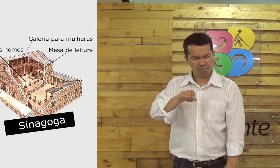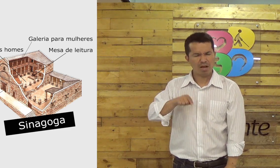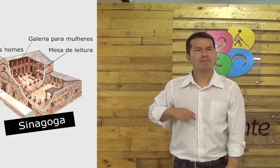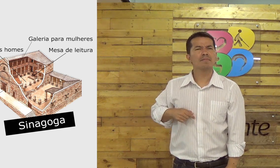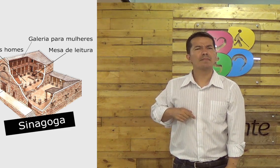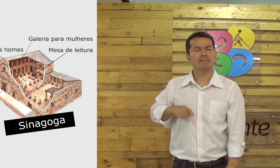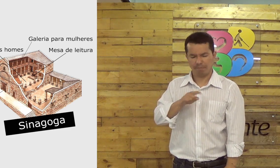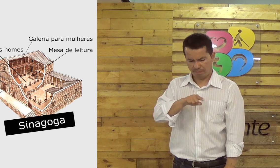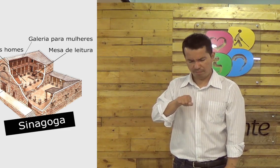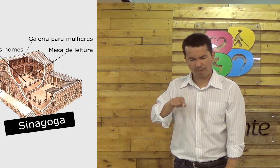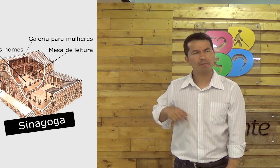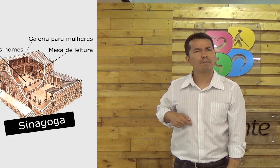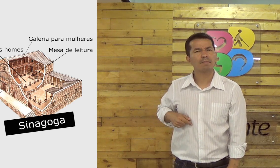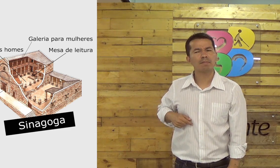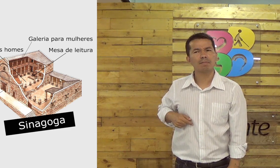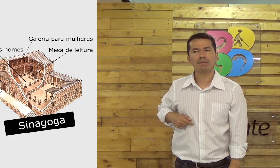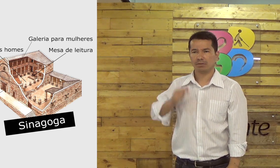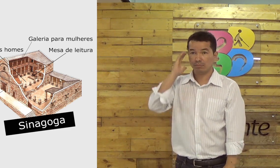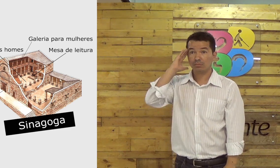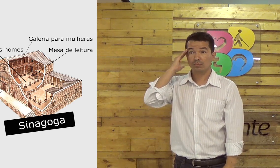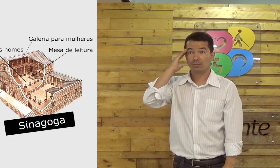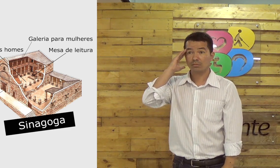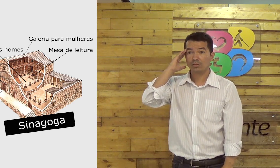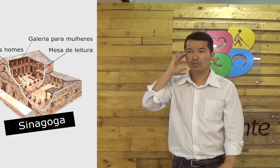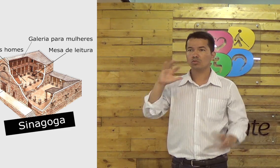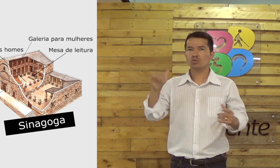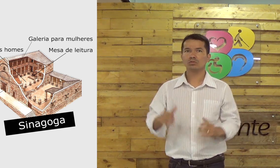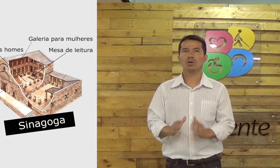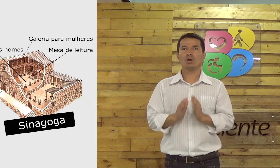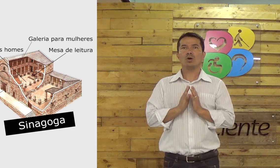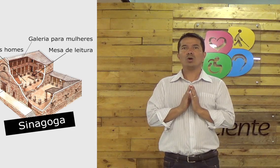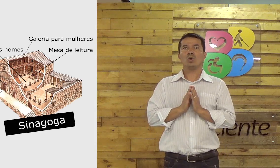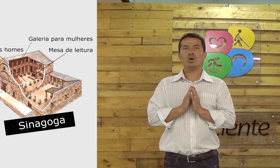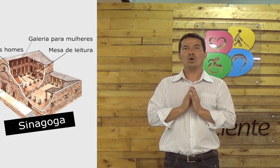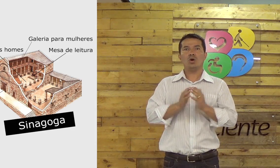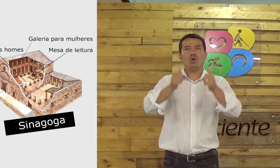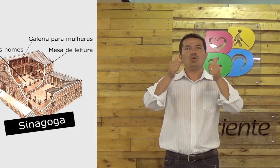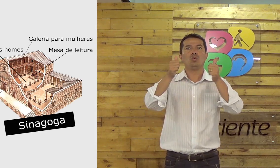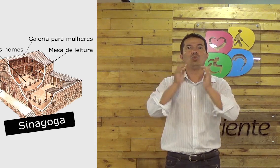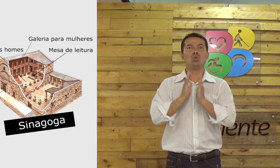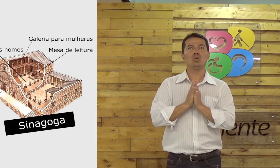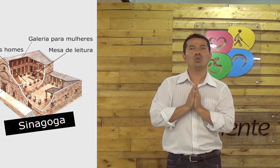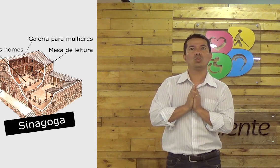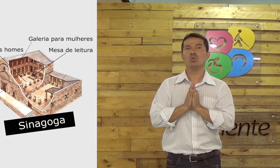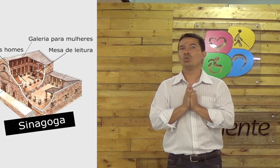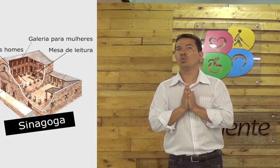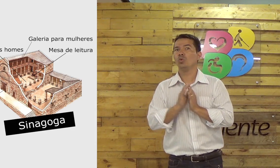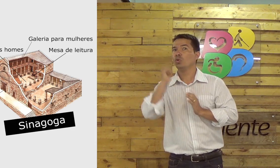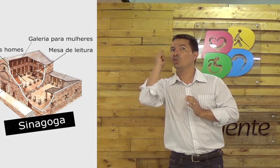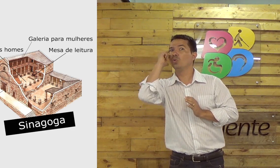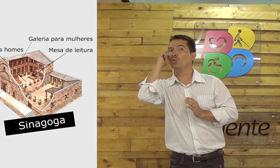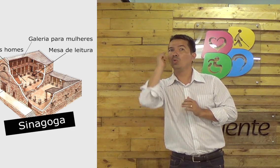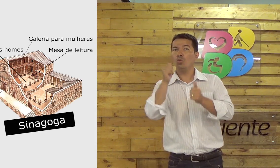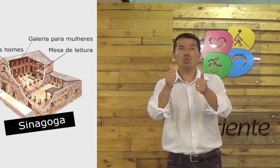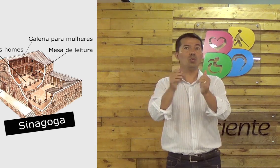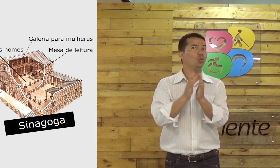nele. Faziam a leitura, né? E as pessoas que estavam ali para escutar concordavam, ficavam